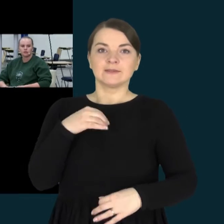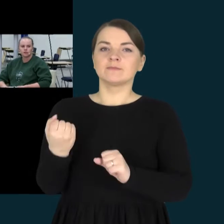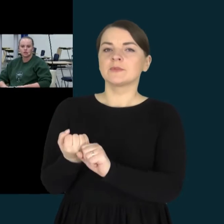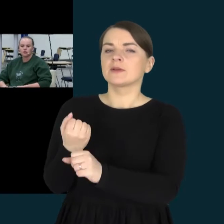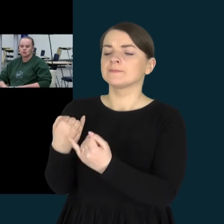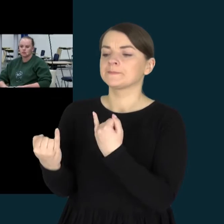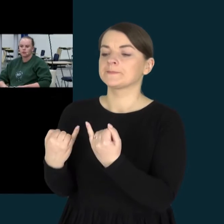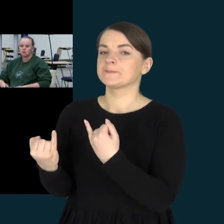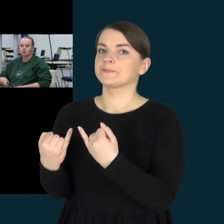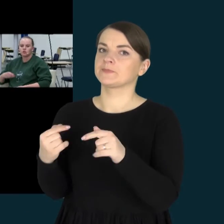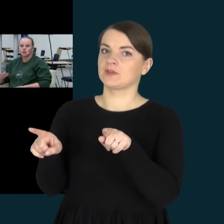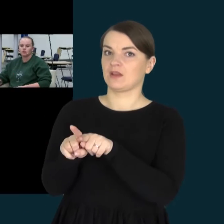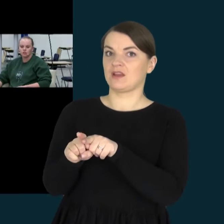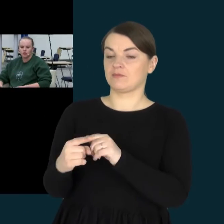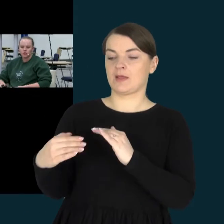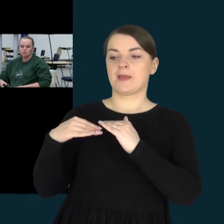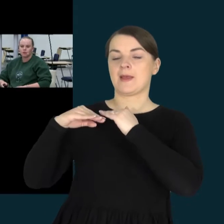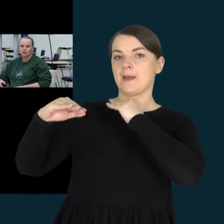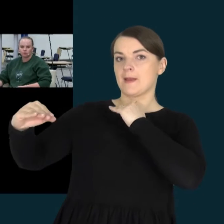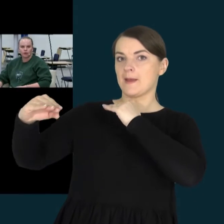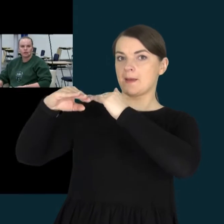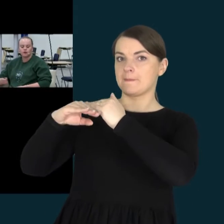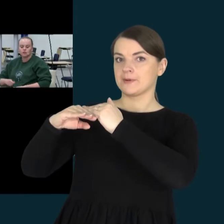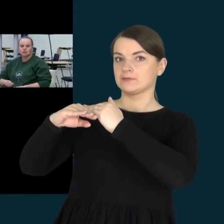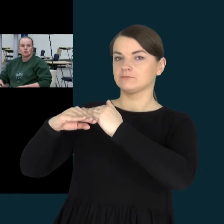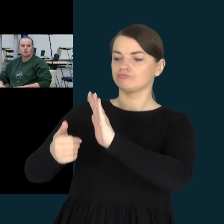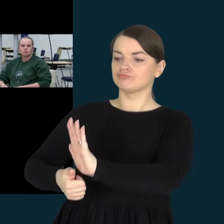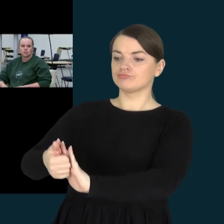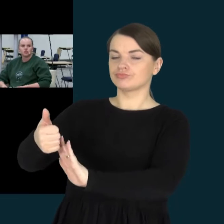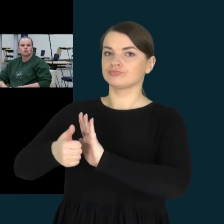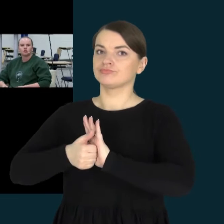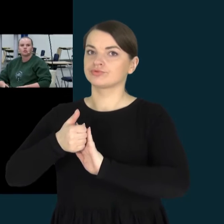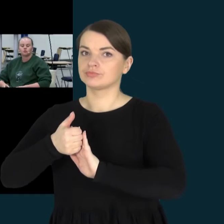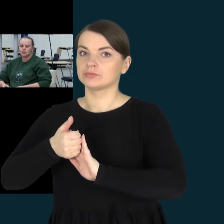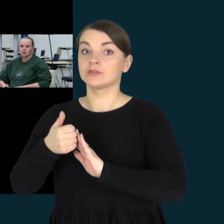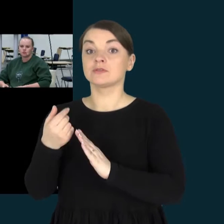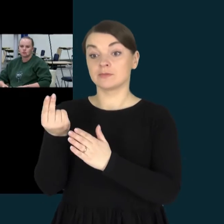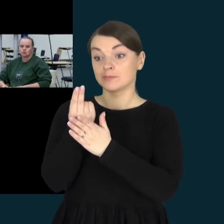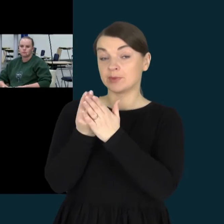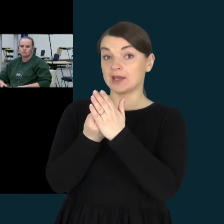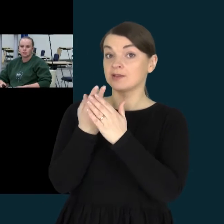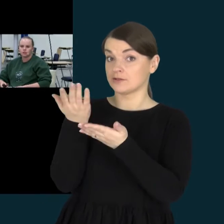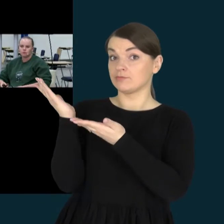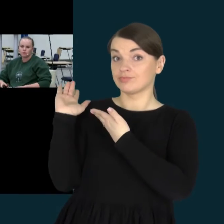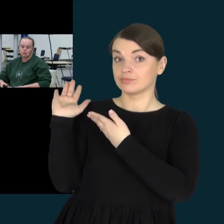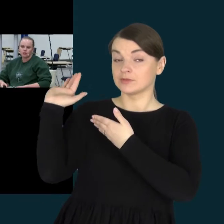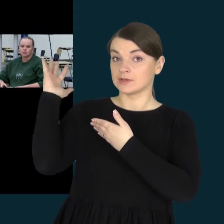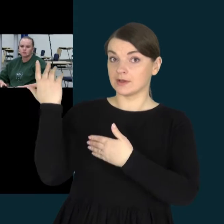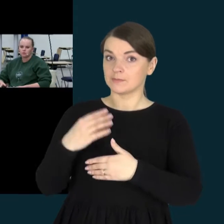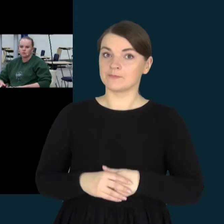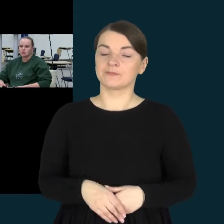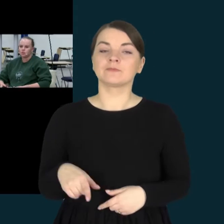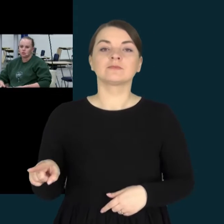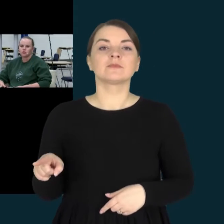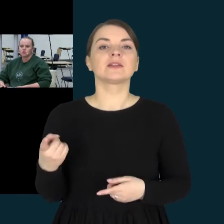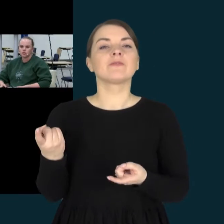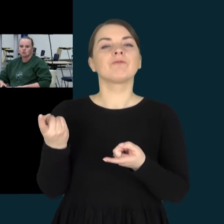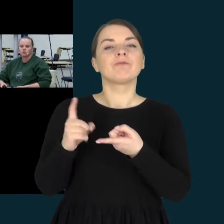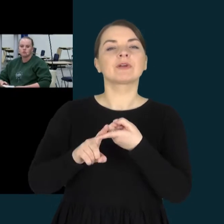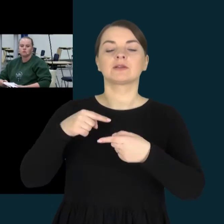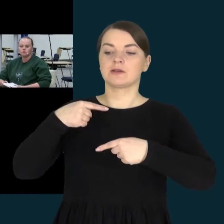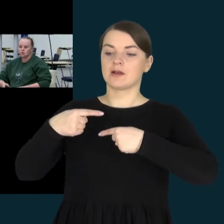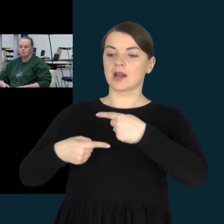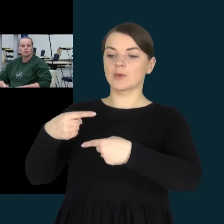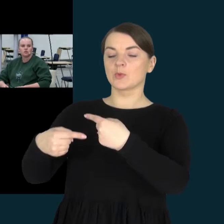šnekėti kaip su lygiu, pagarbiai piešia tokius piešinius. Bet pagal raidos